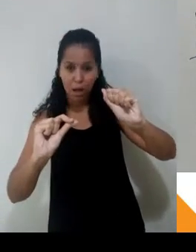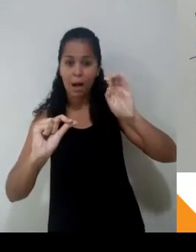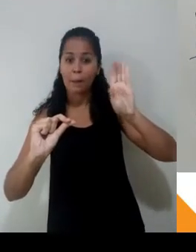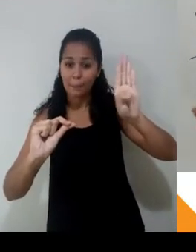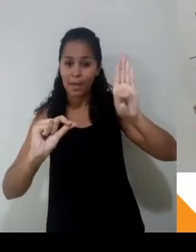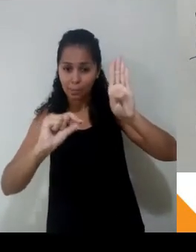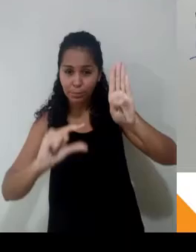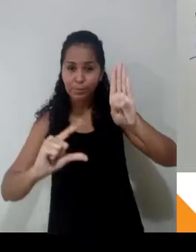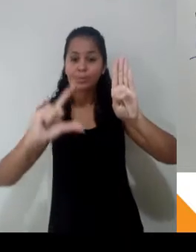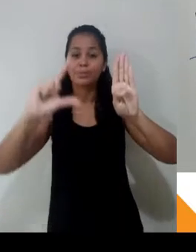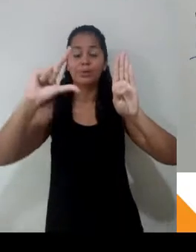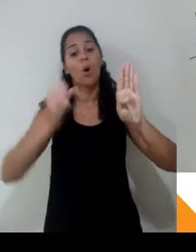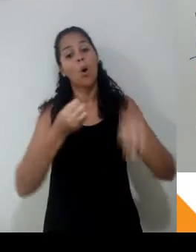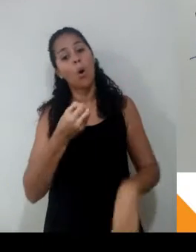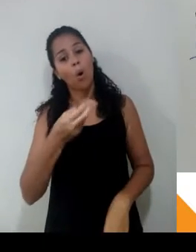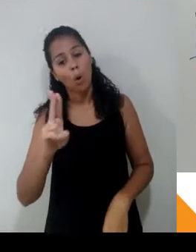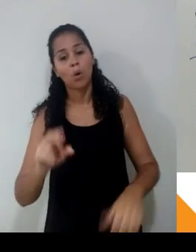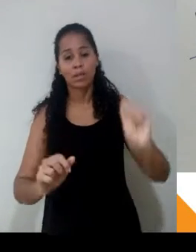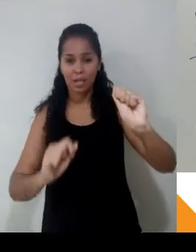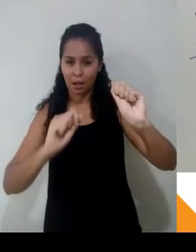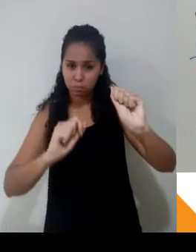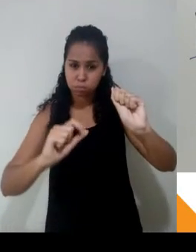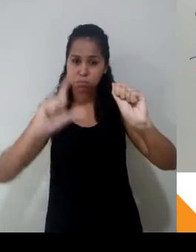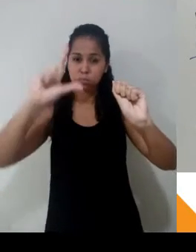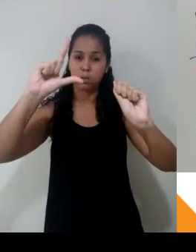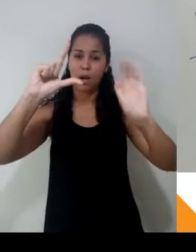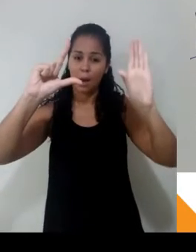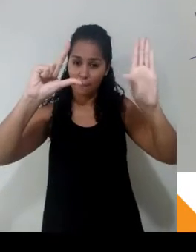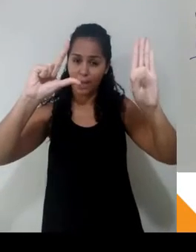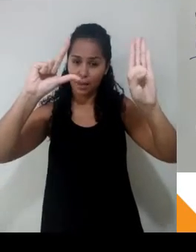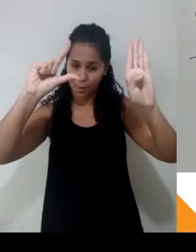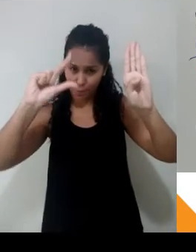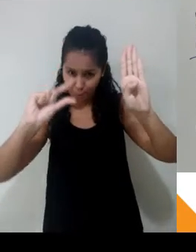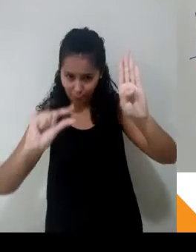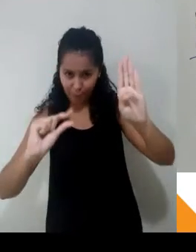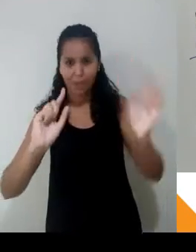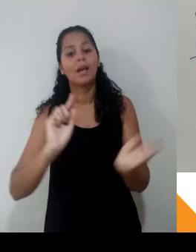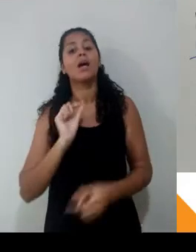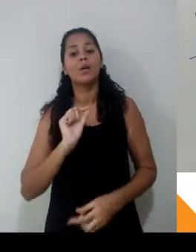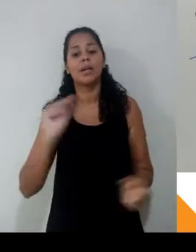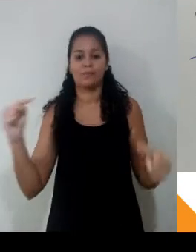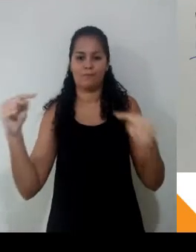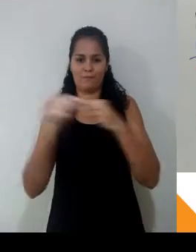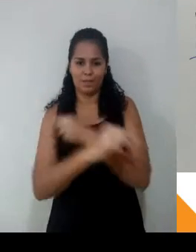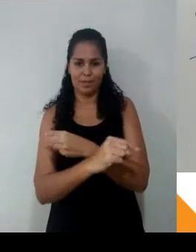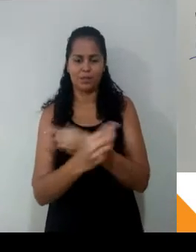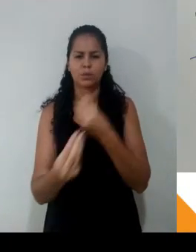Maravilha? E aí, como é que a gente escreve esses caras? O produto entre eles é um valor fixo. Ou seja, um é K